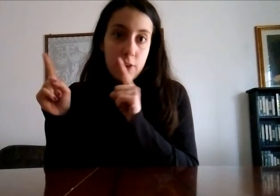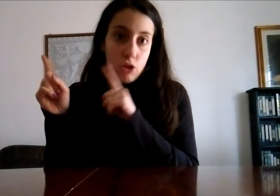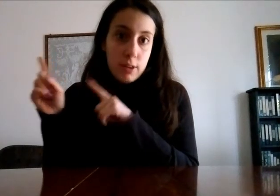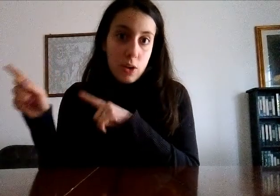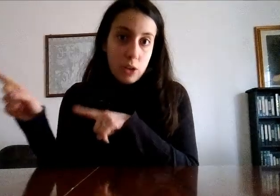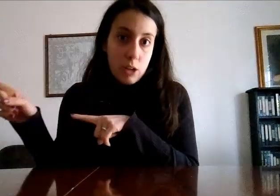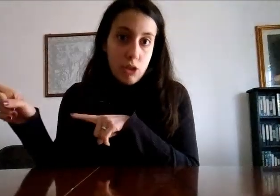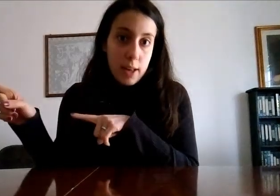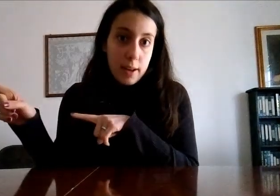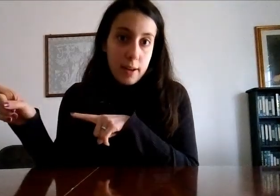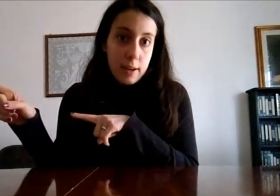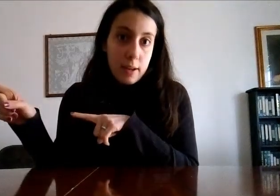facesse una cosa del genere